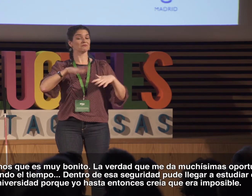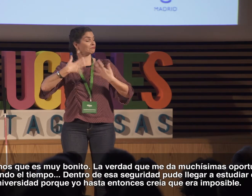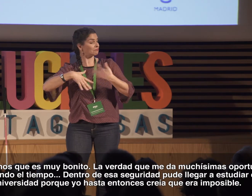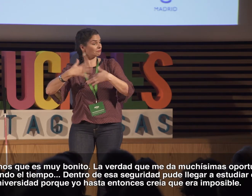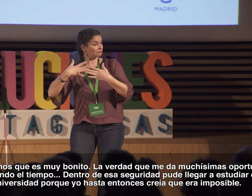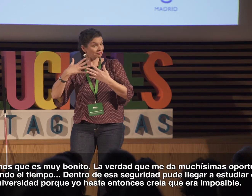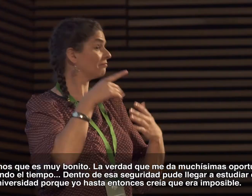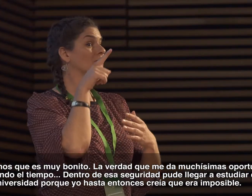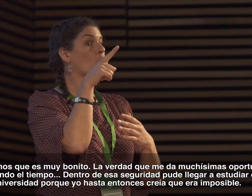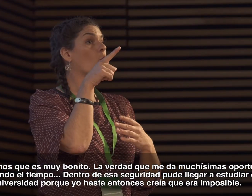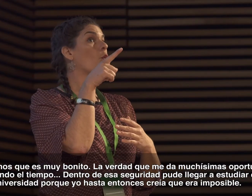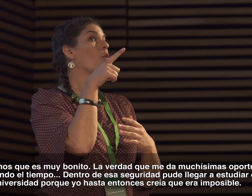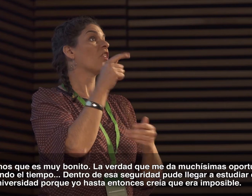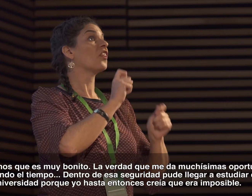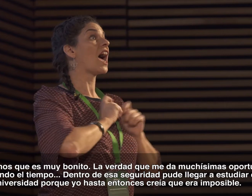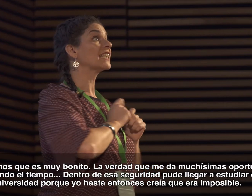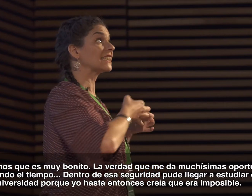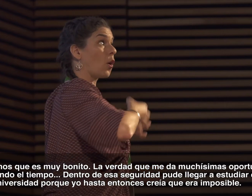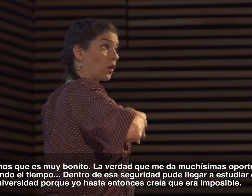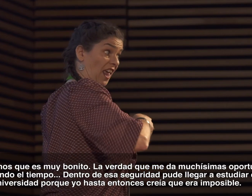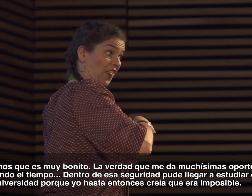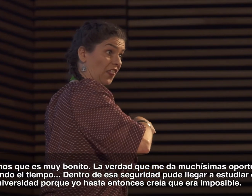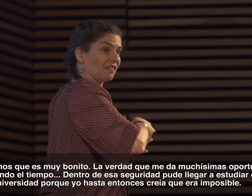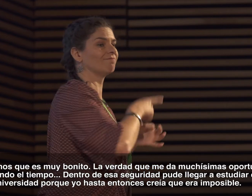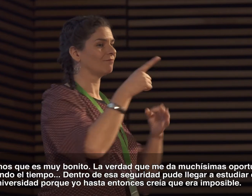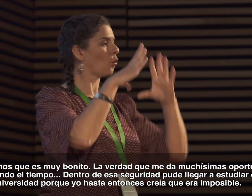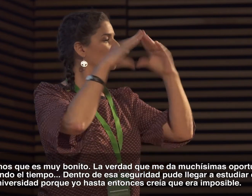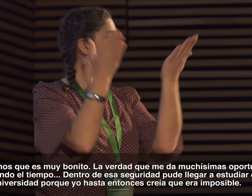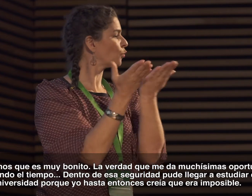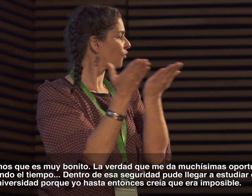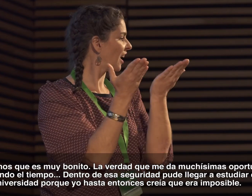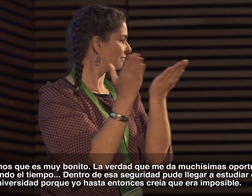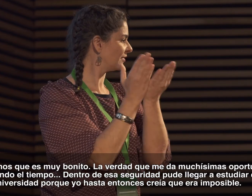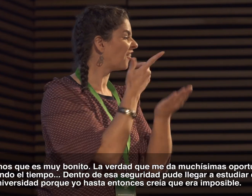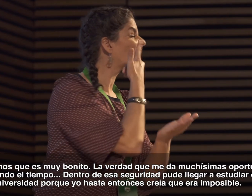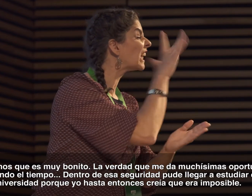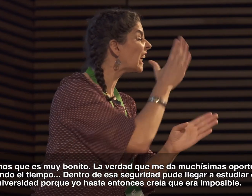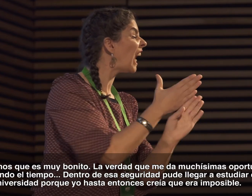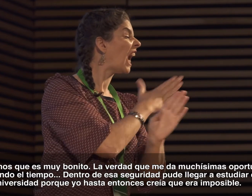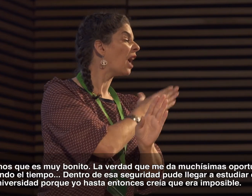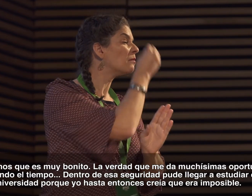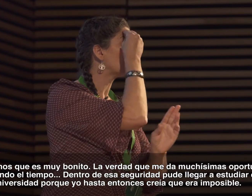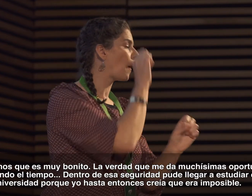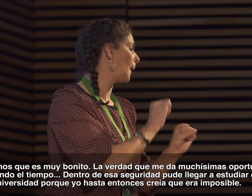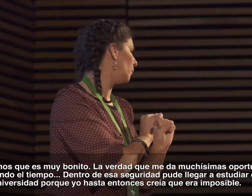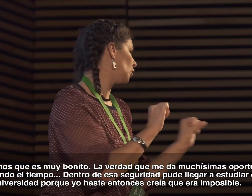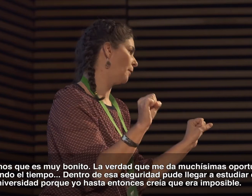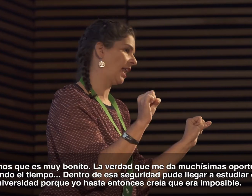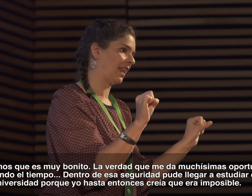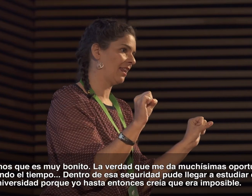oportunidades. Fue pasando el tiempo. Dentro de esa seguridad pude llegar a estudiar en la universidad porque yo hasta entonces creía que era